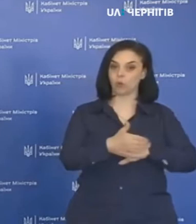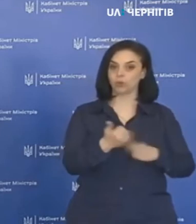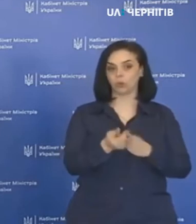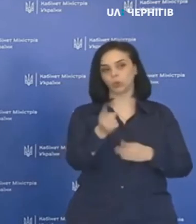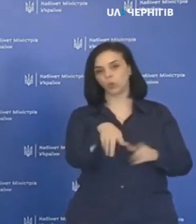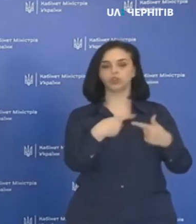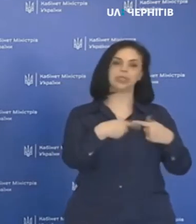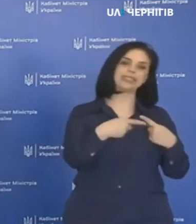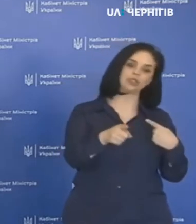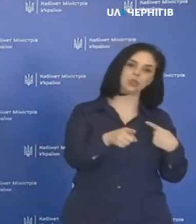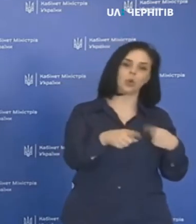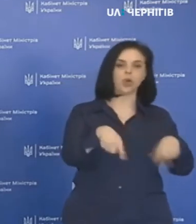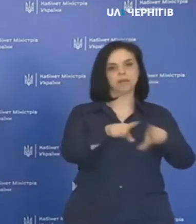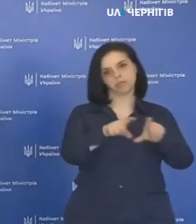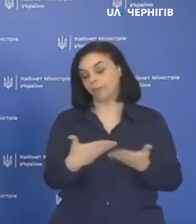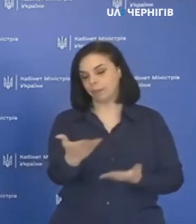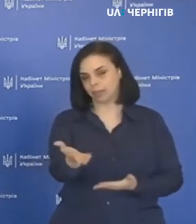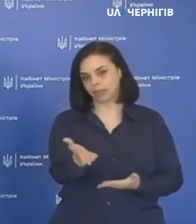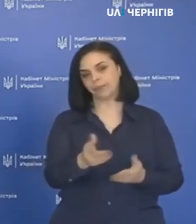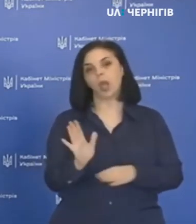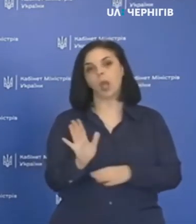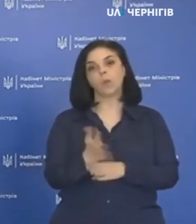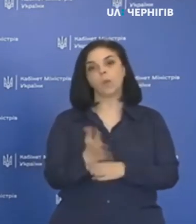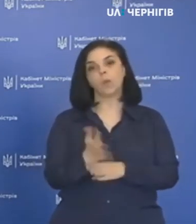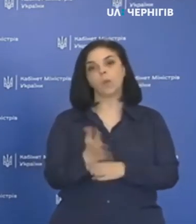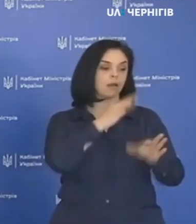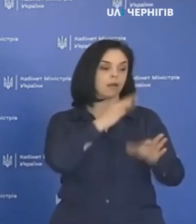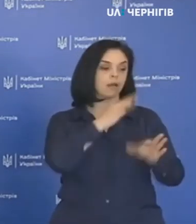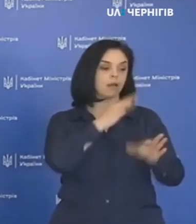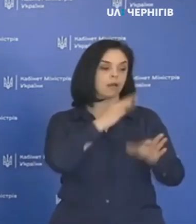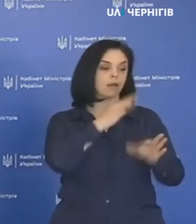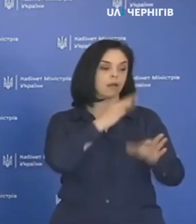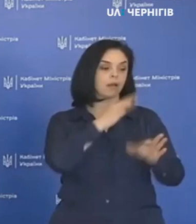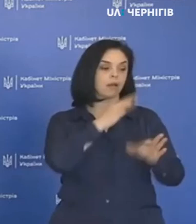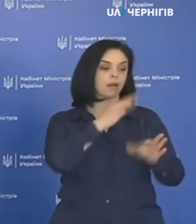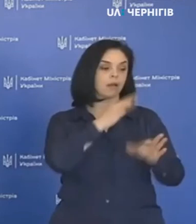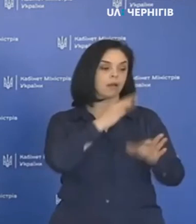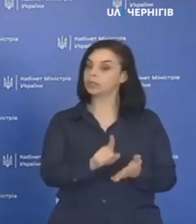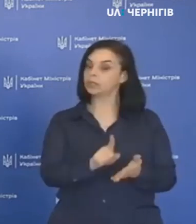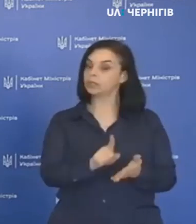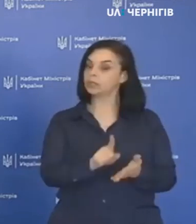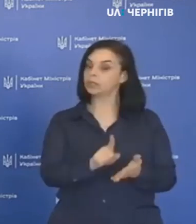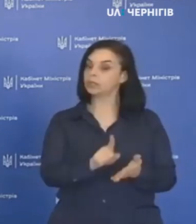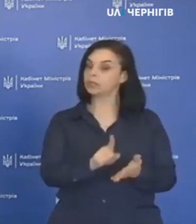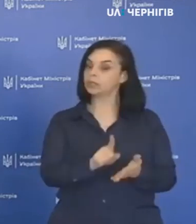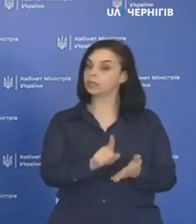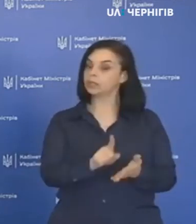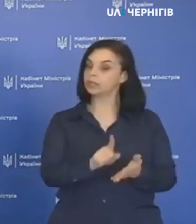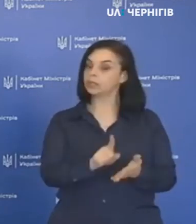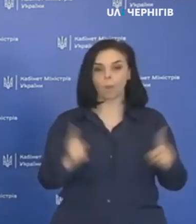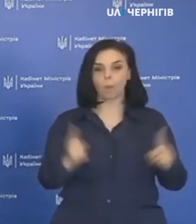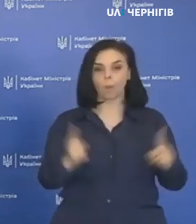того чи іншого закладу. Прогулянки парками, але ці прогулянки будуть дуже чітко